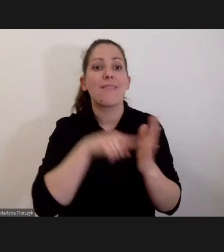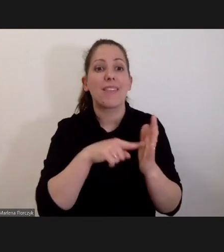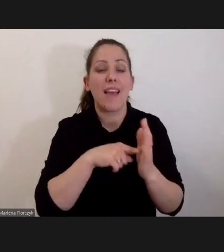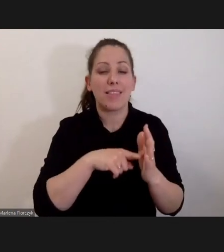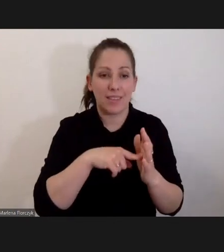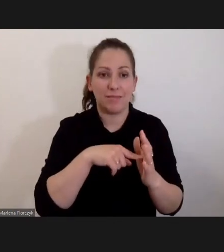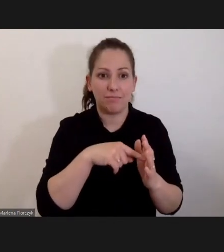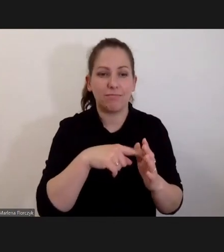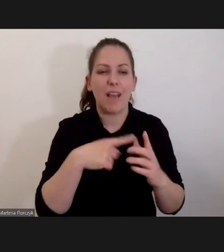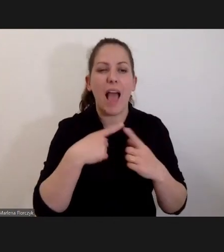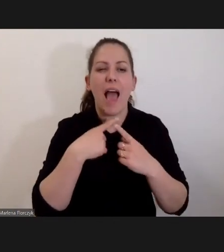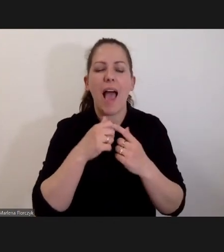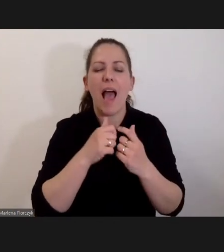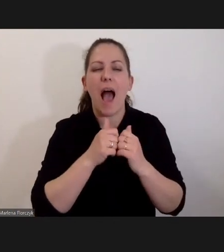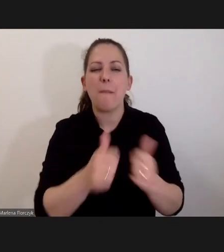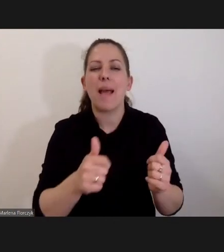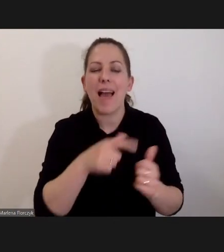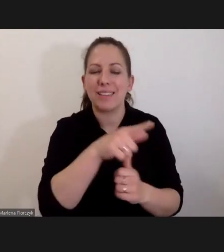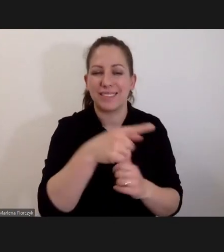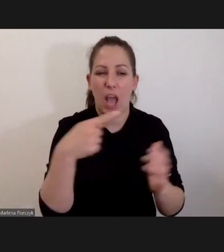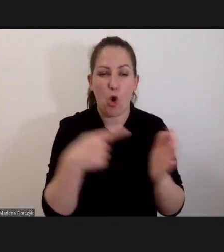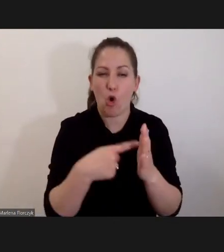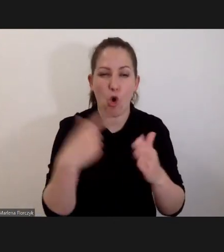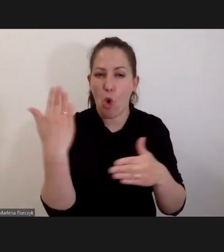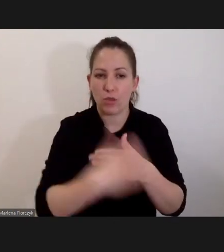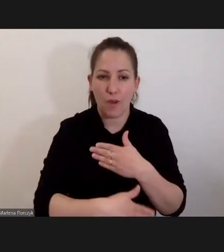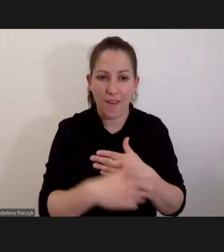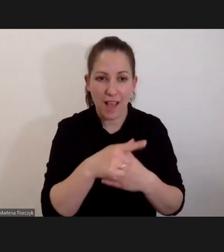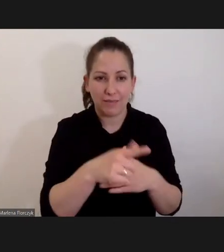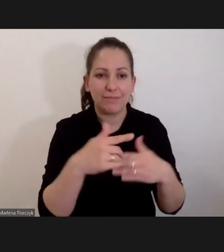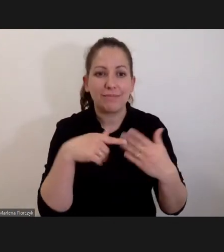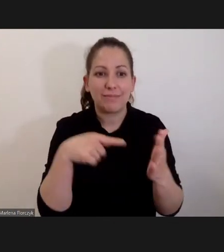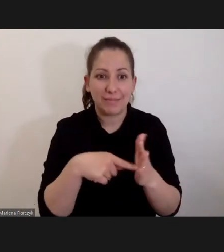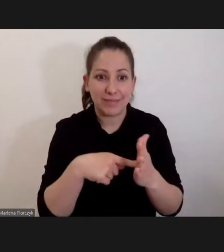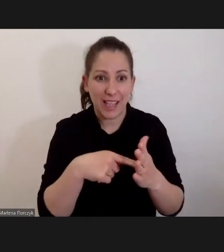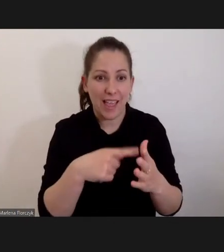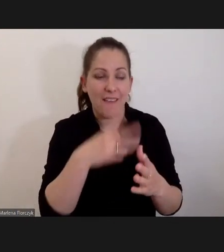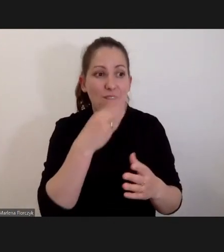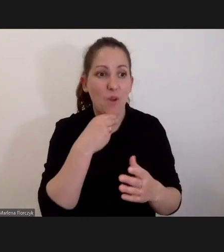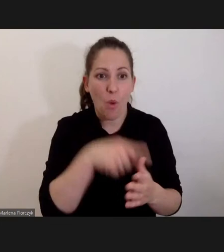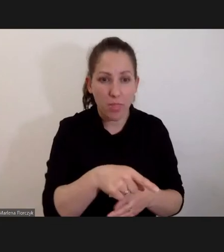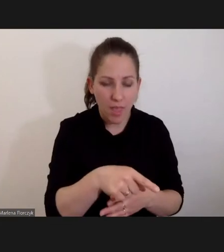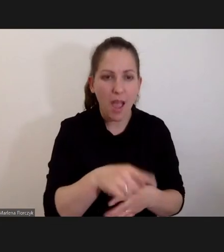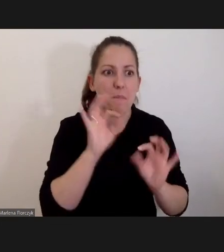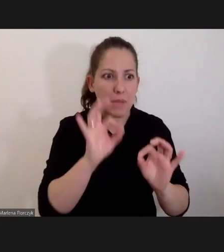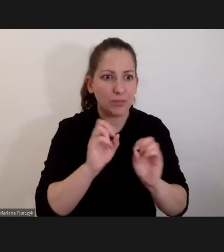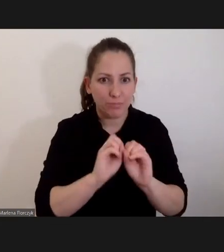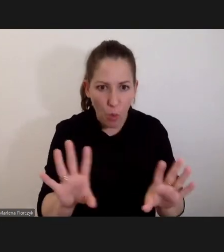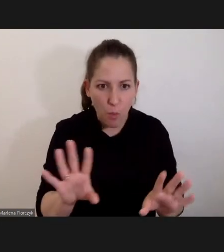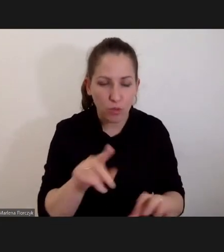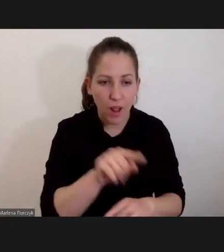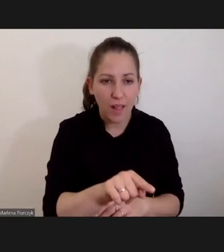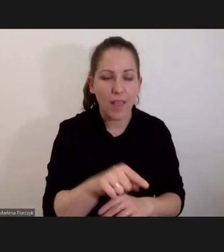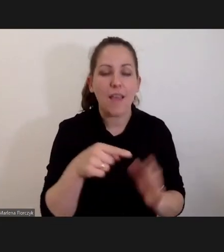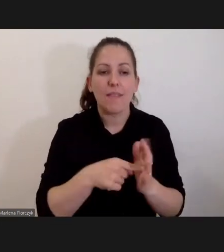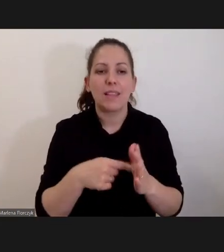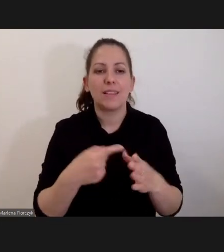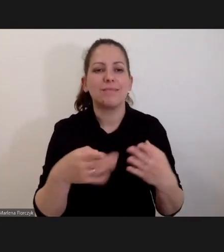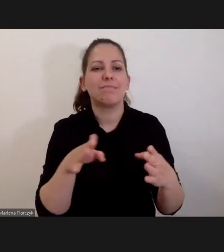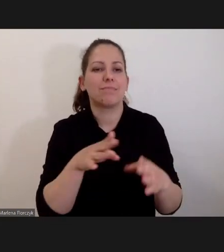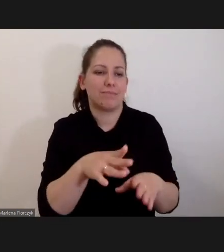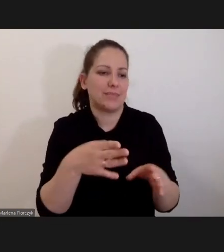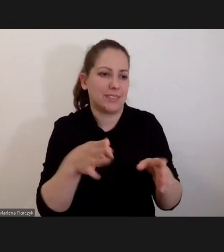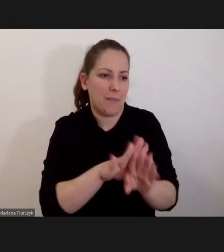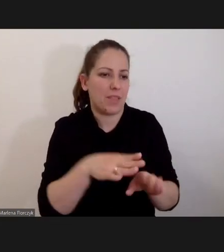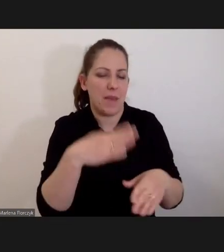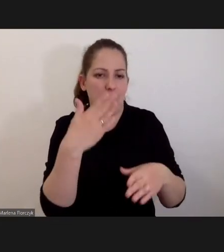opierająca się, kończowa, zasadzająca się na tej kwestii nie będzie już dopuszczalna. Zamkniemy sobie drogę i koniec,